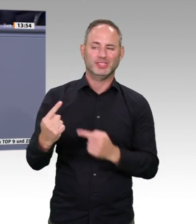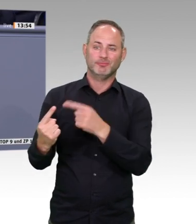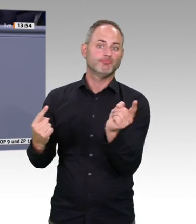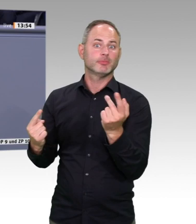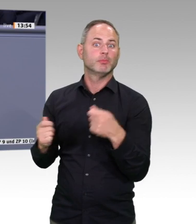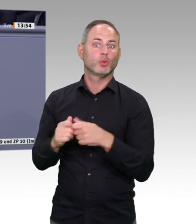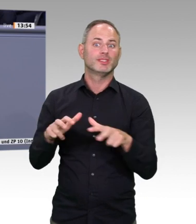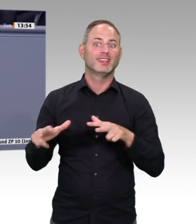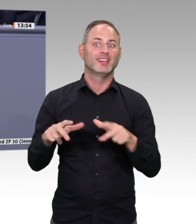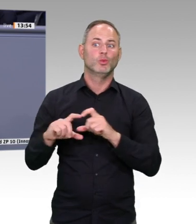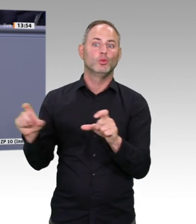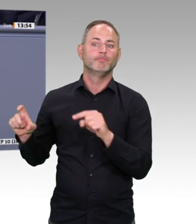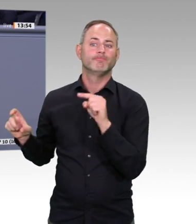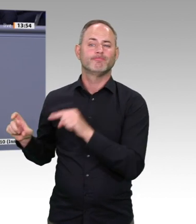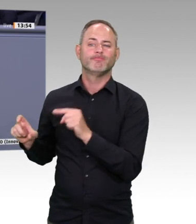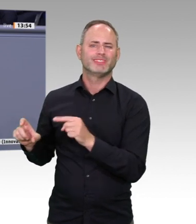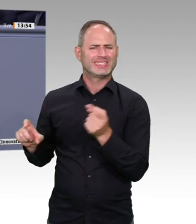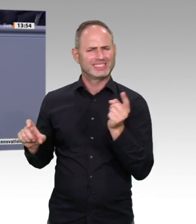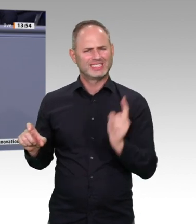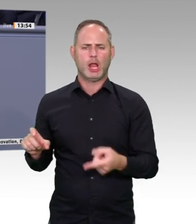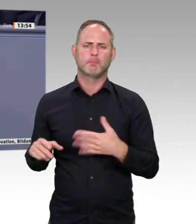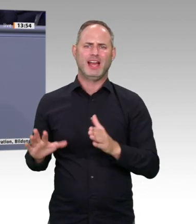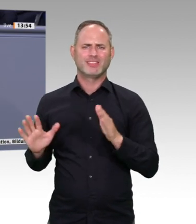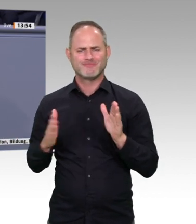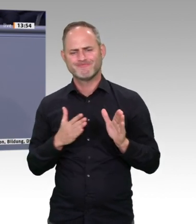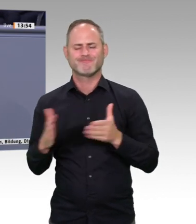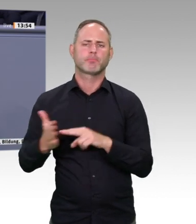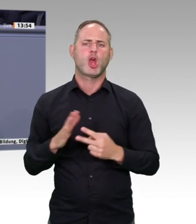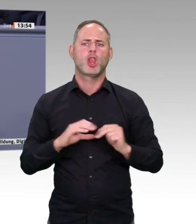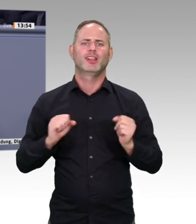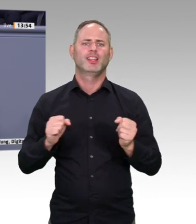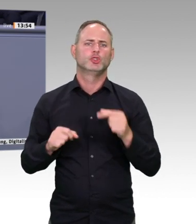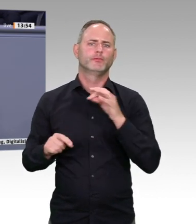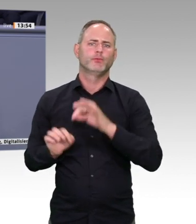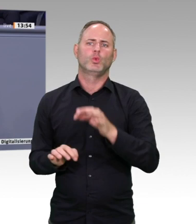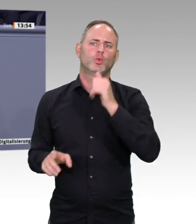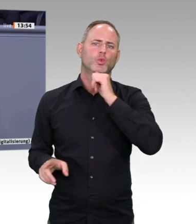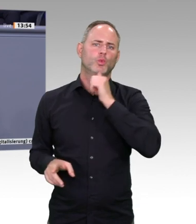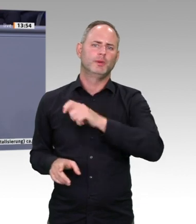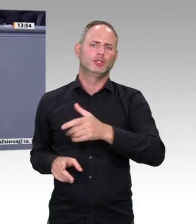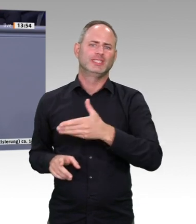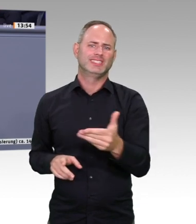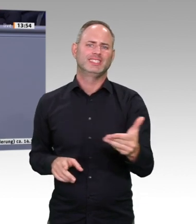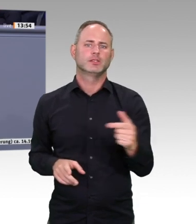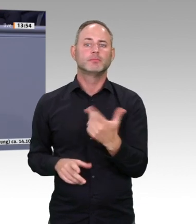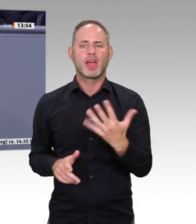gerecht und noch lange nicht nachhaltig ist. Guten Willen zeigen, und das ist jetzt wieder an die Bundesregierung gerichtet, genügt da allein nicht.